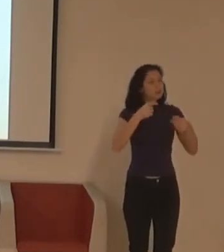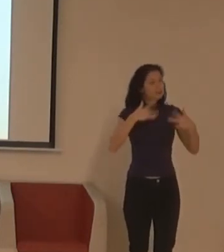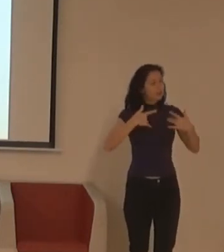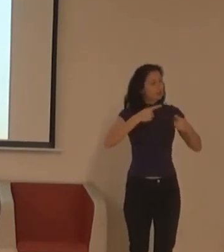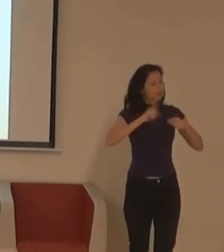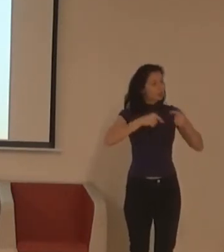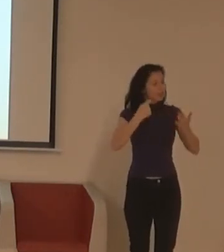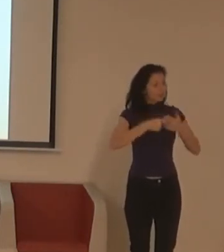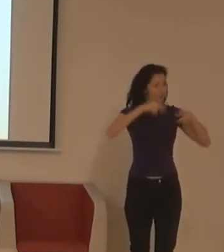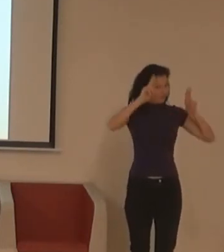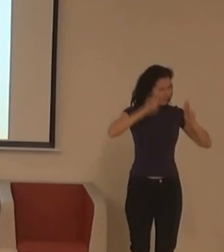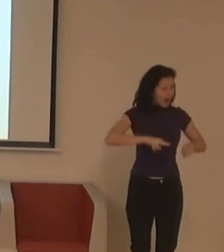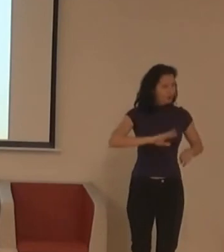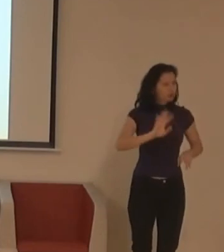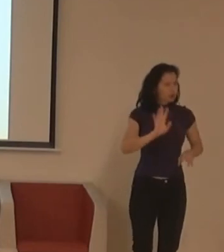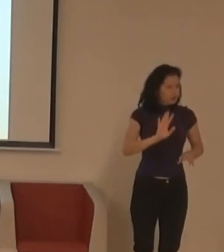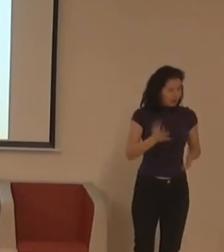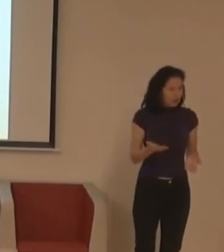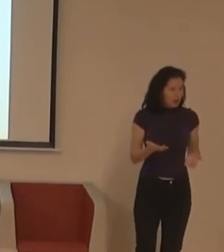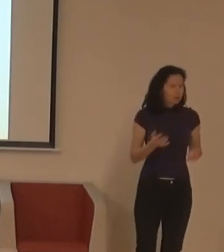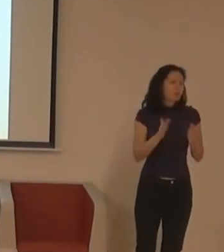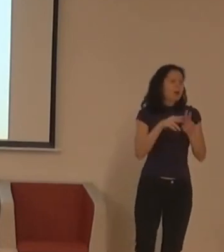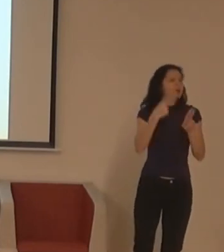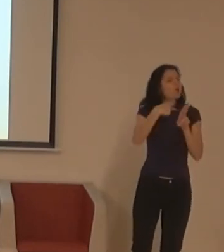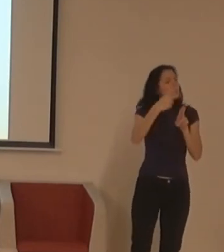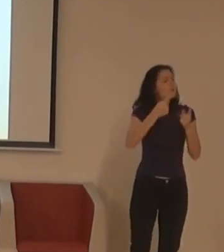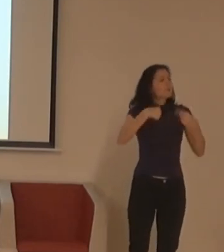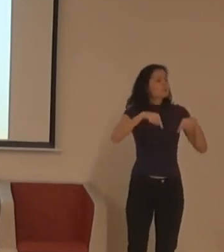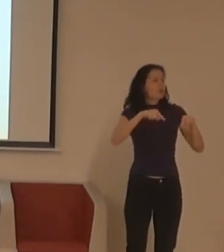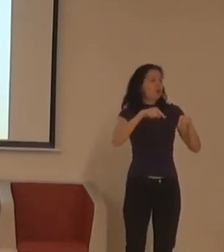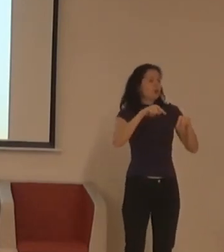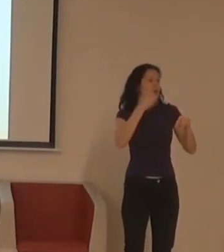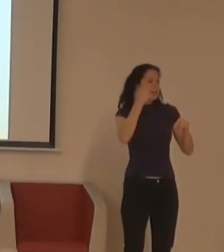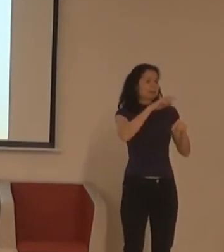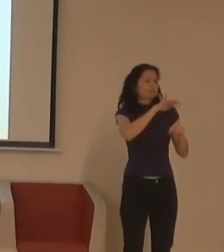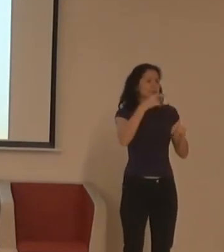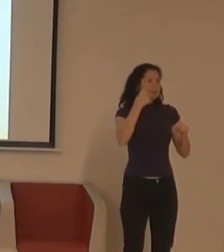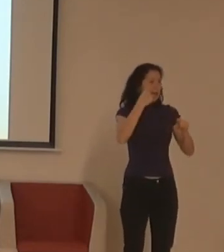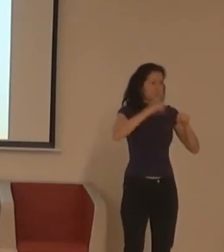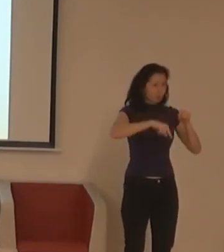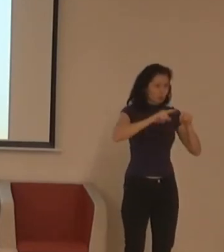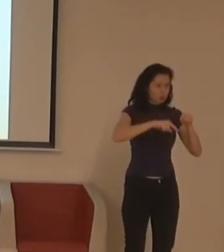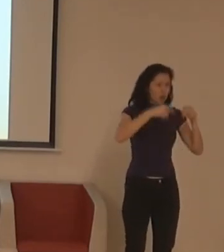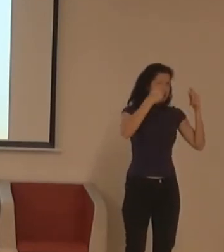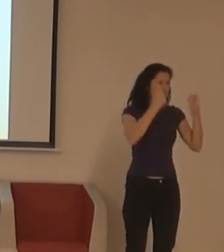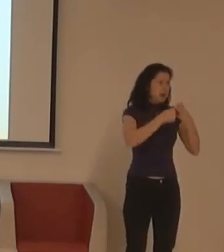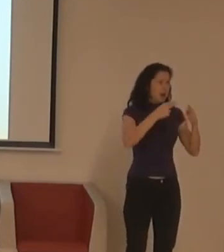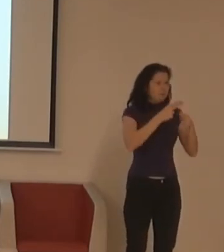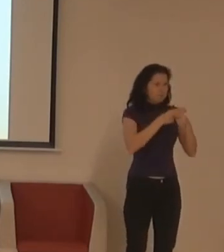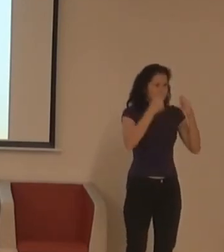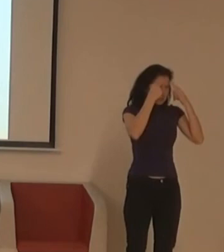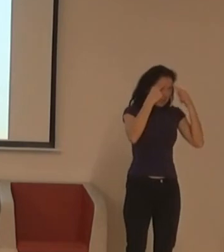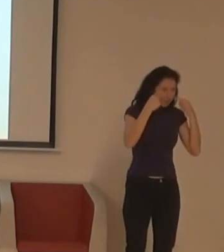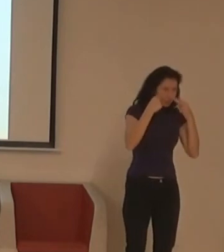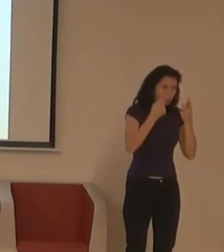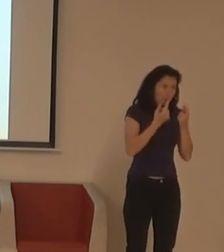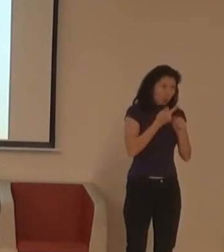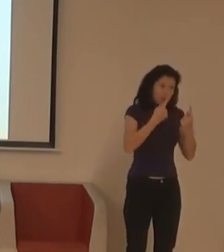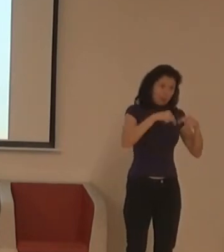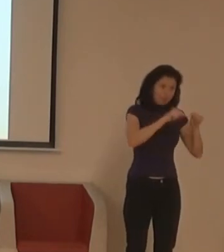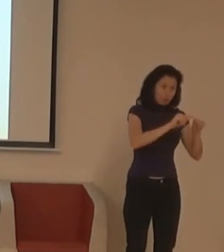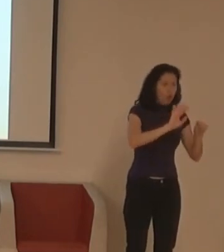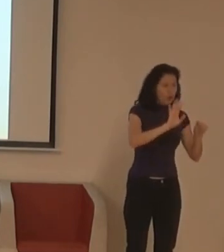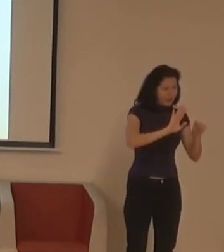opatření, tak ho nemusí používat jenom ten milion lidí, můžou ho používat třeba čtyři miliony lidí, kteří se někdy obtížnějíc pohybou nebo orientovou v